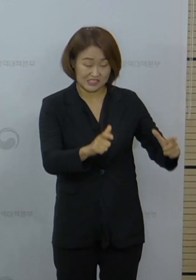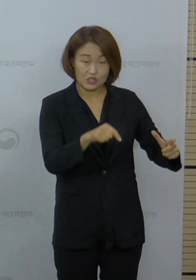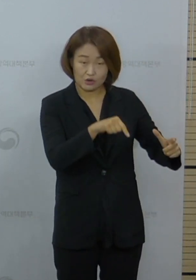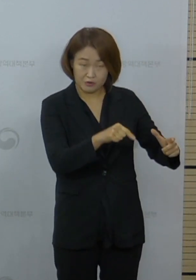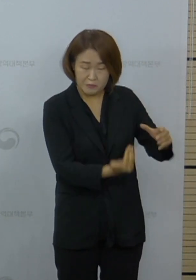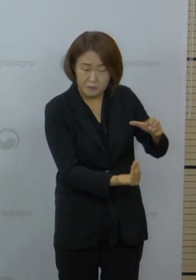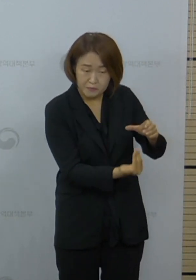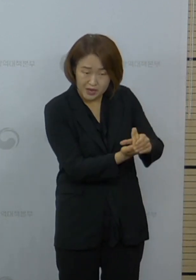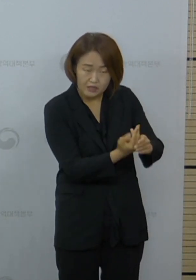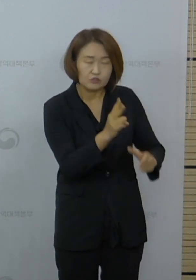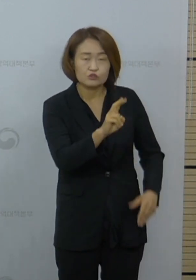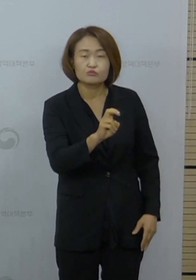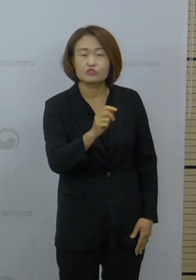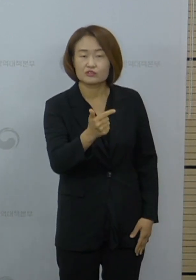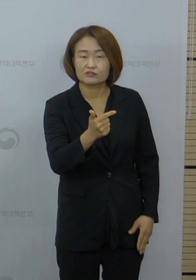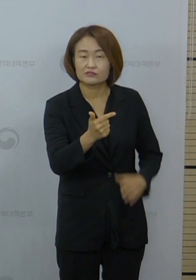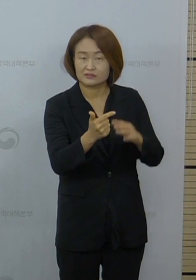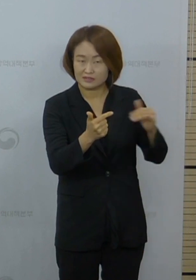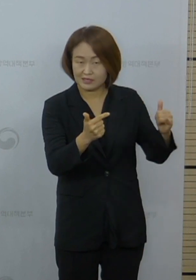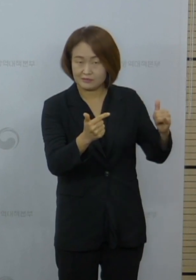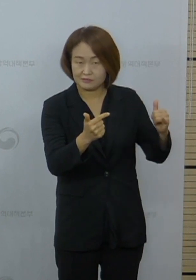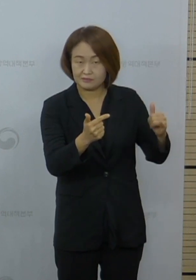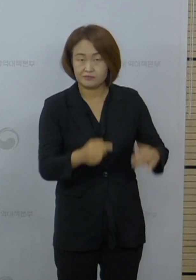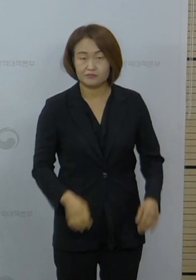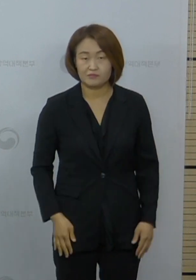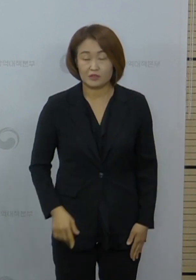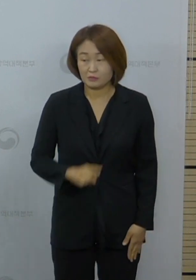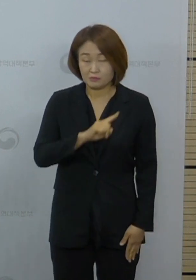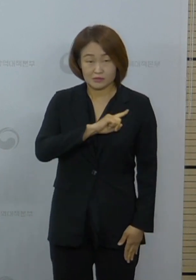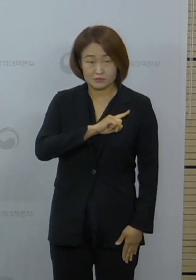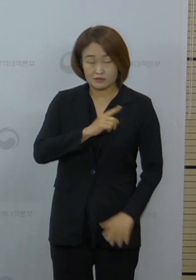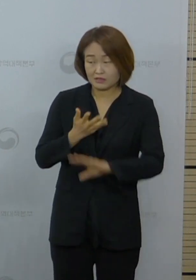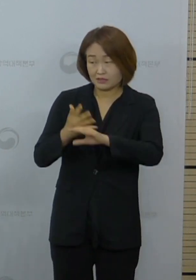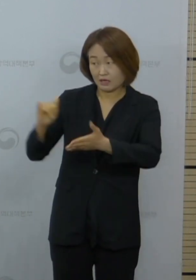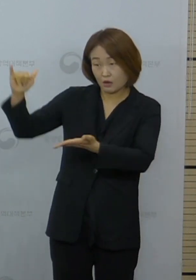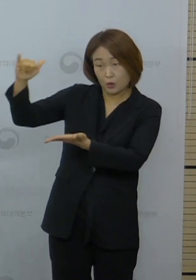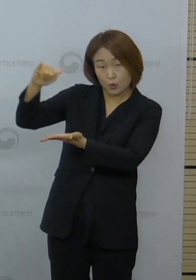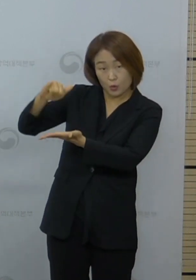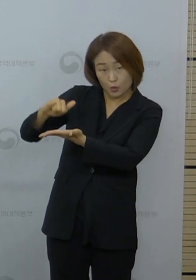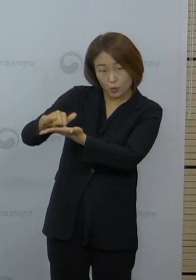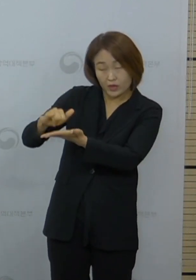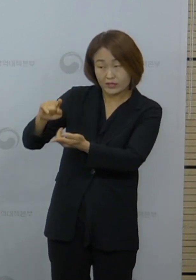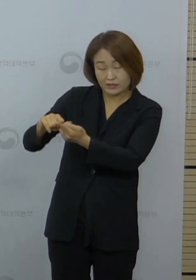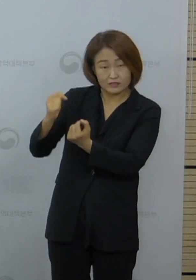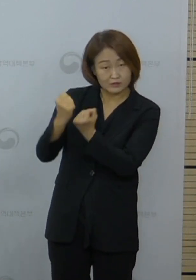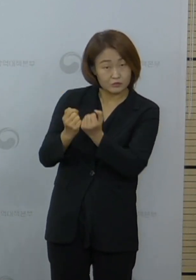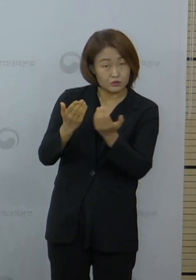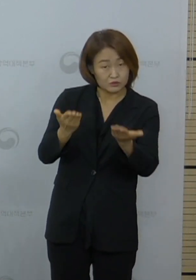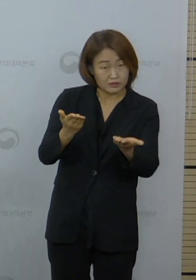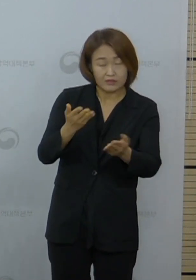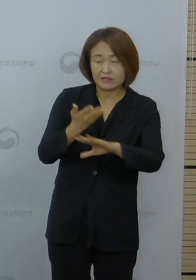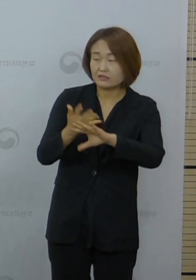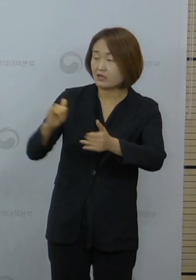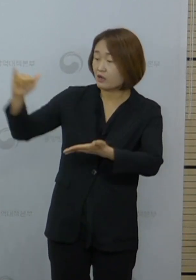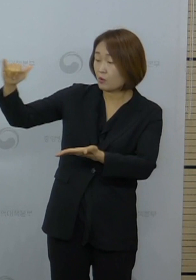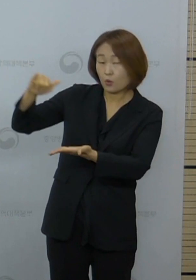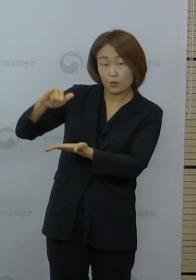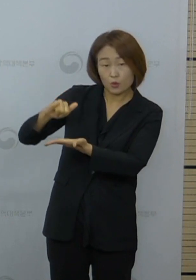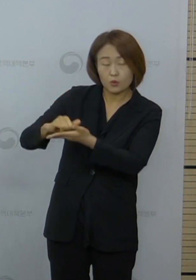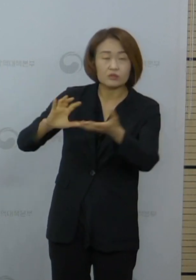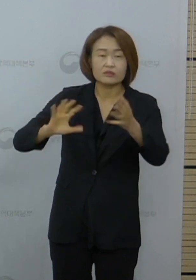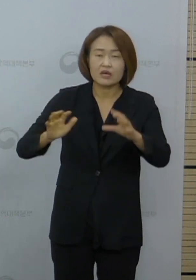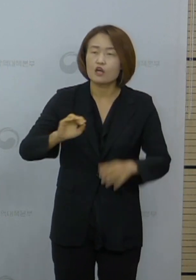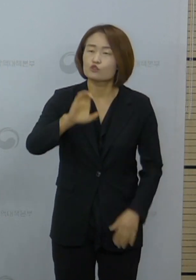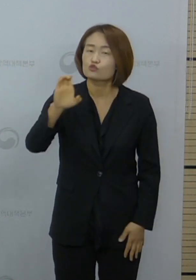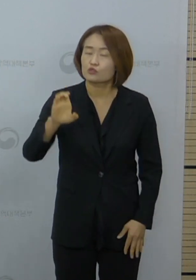발생은 26명이었습니다. 먼저 해외 유입 사례에 대해서 말씀을 드리면 해외 유입 사례의 유입국가는